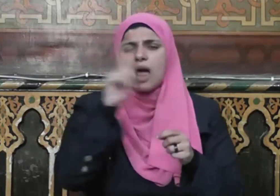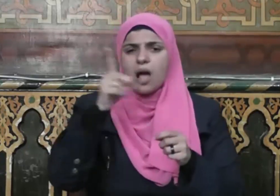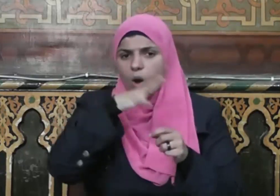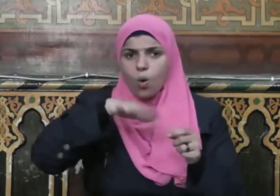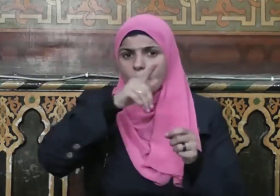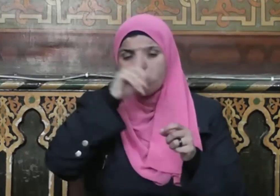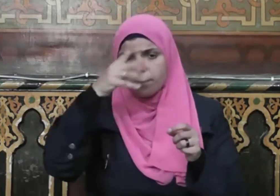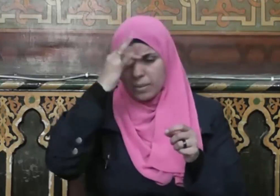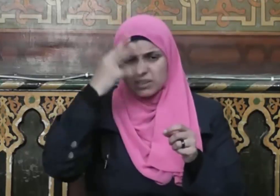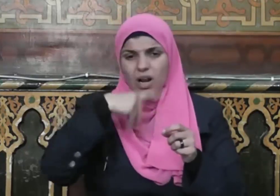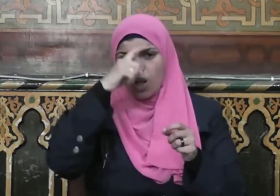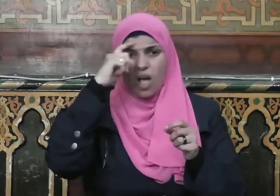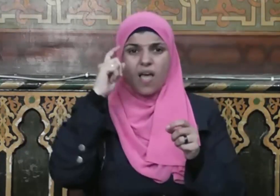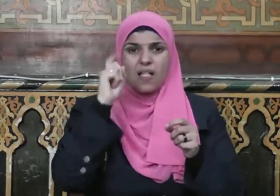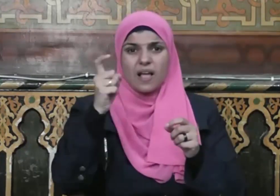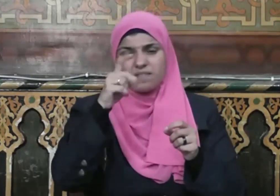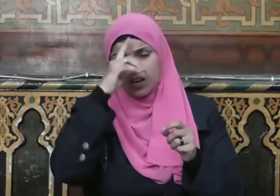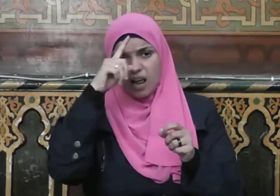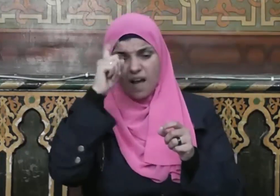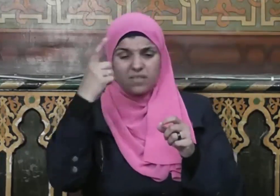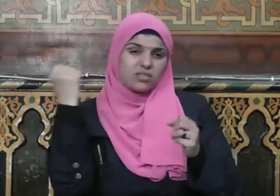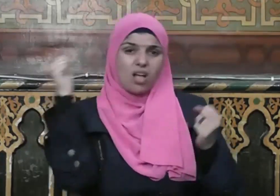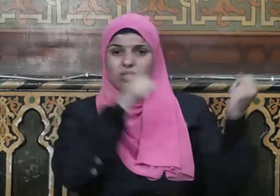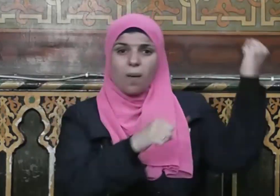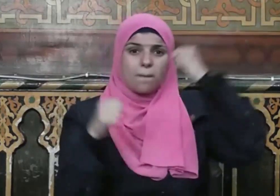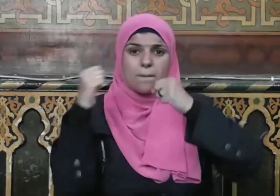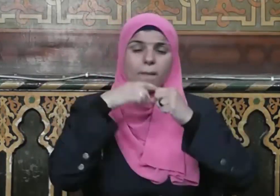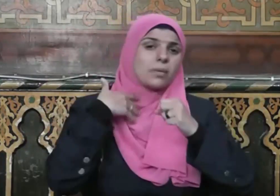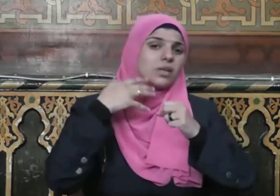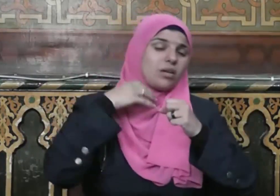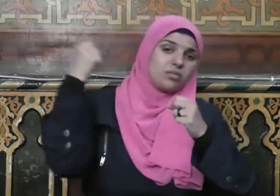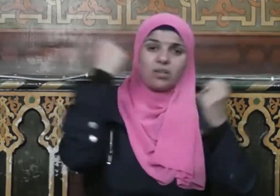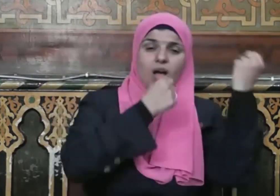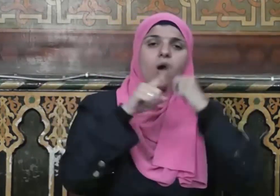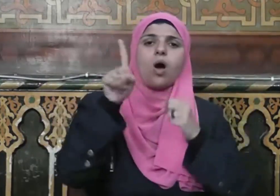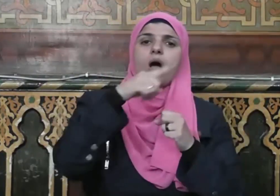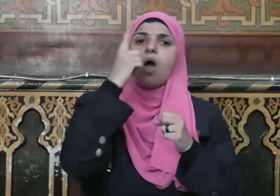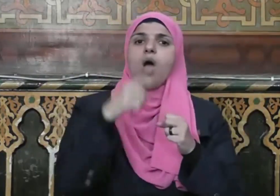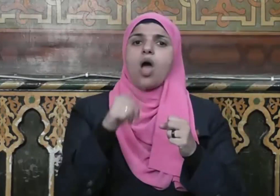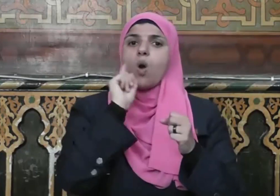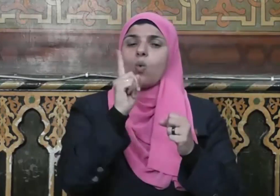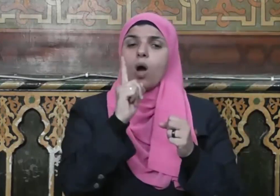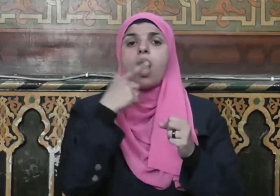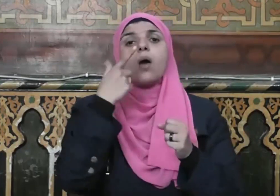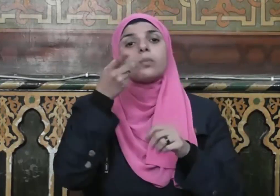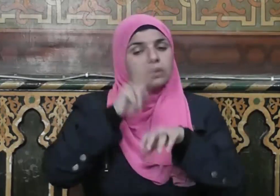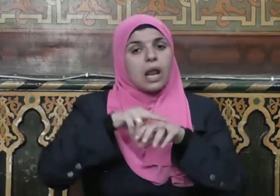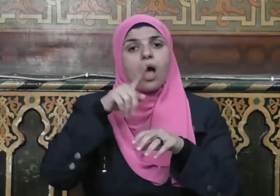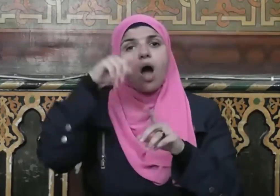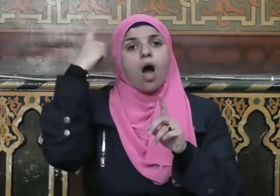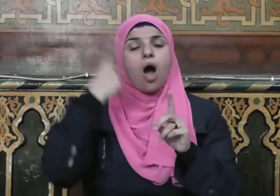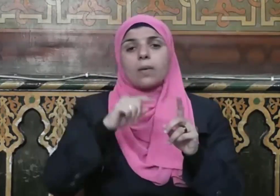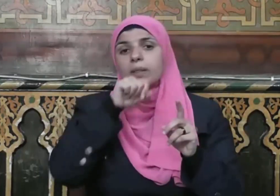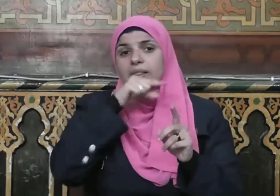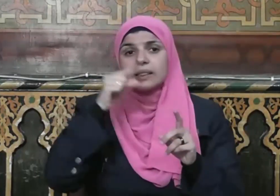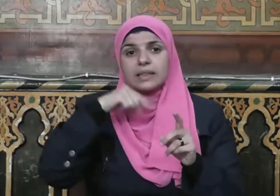لا ترجعوا بعد كفارا يضرب بعضكم رقاب بعض وكما حرم الإسلام